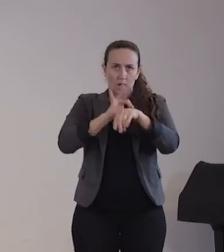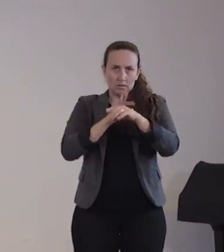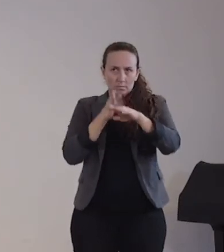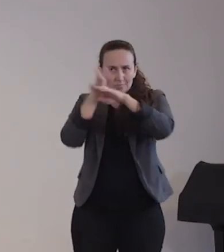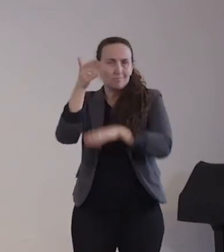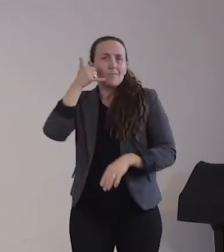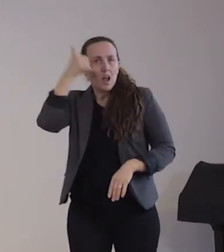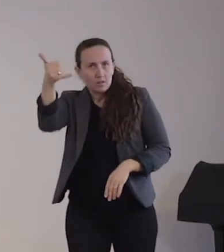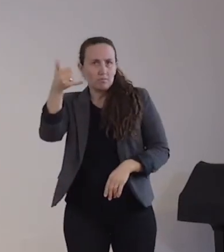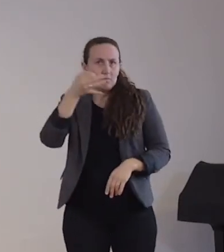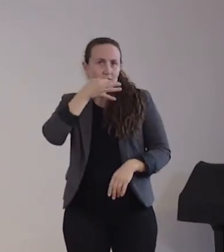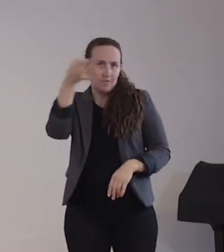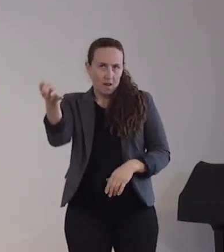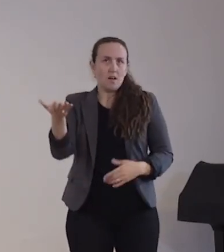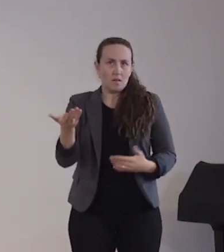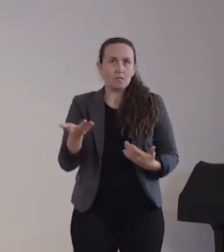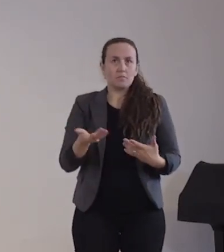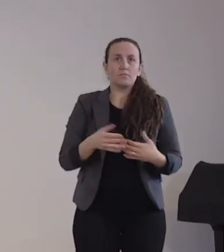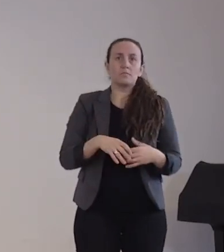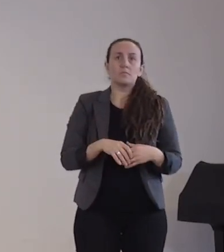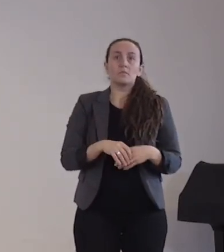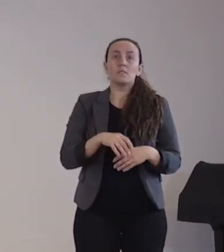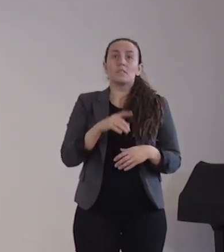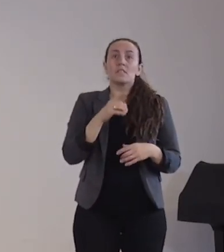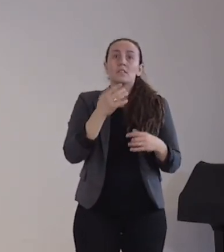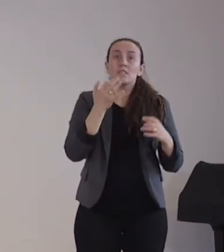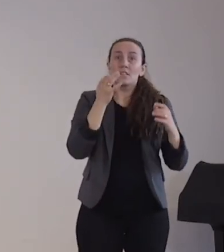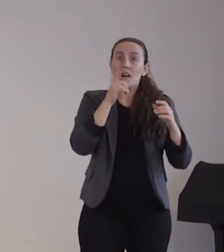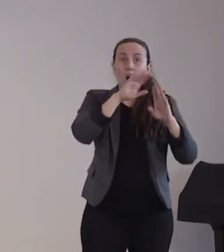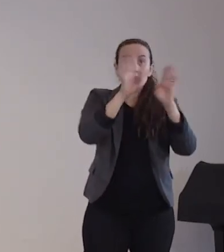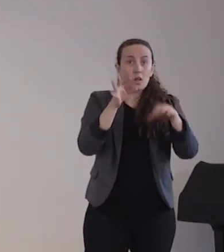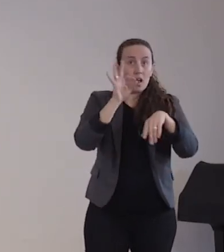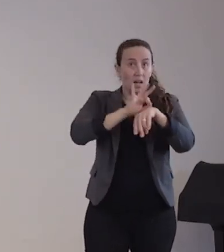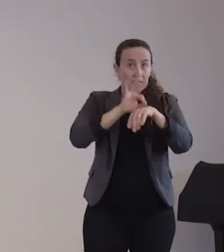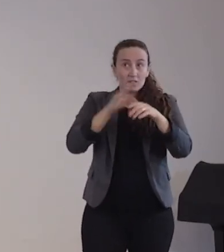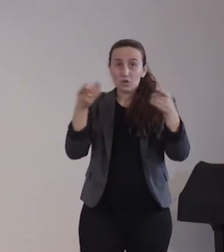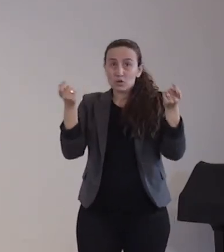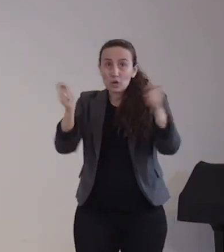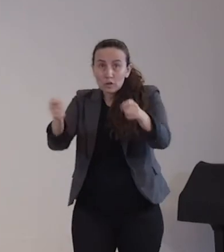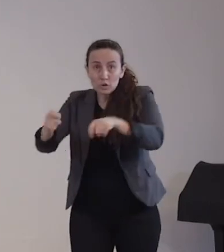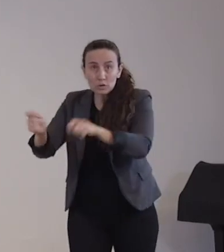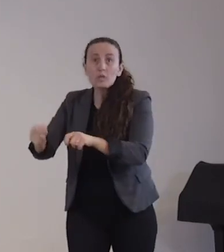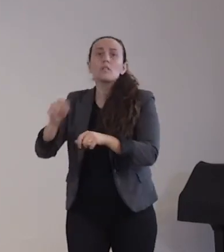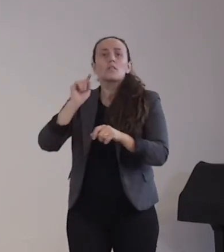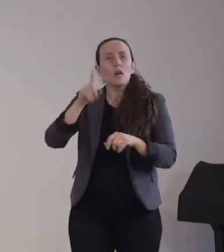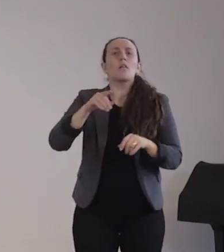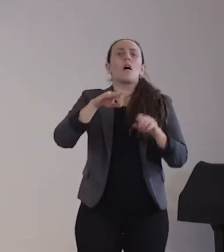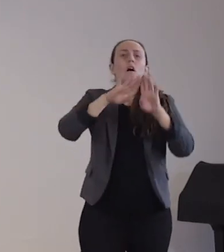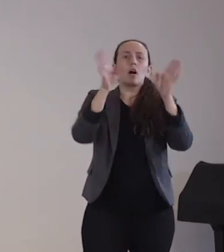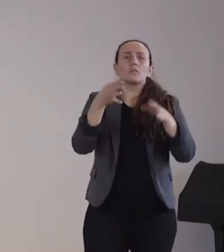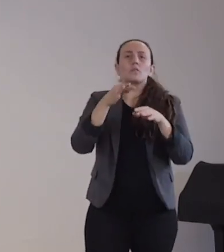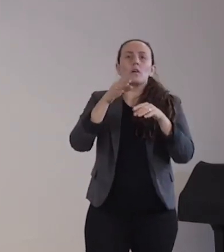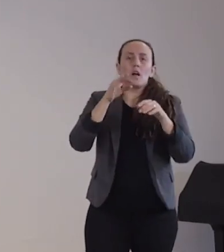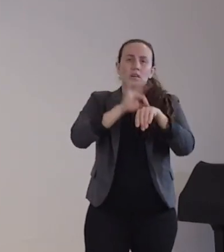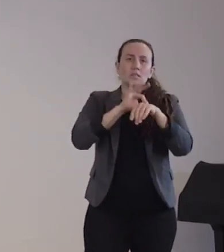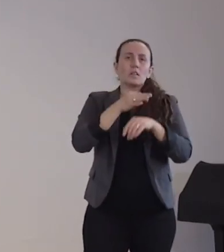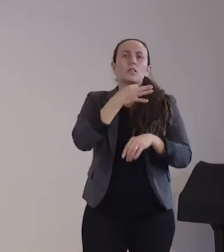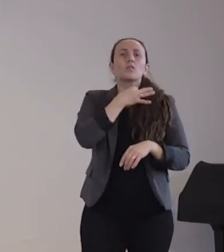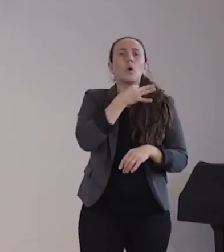Kollegen kann man den hausärztlichen Notdienst anrufen und wenn es sich um schwere Reaktionen handelt, dann